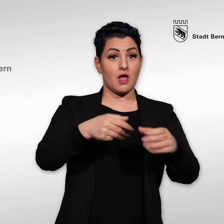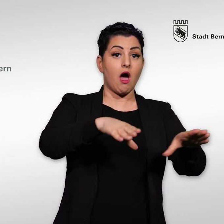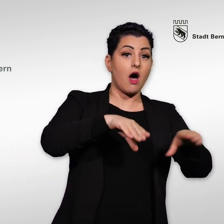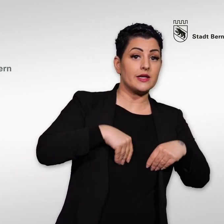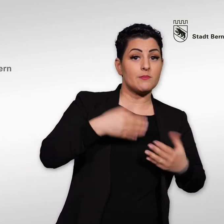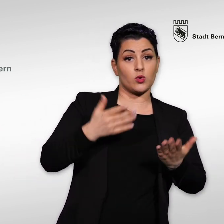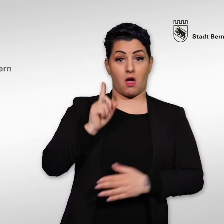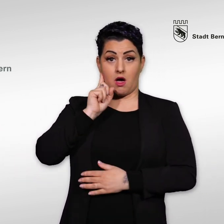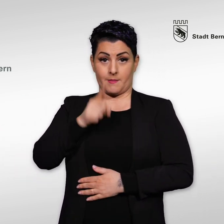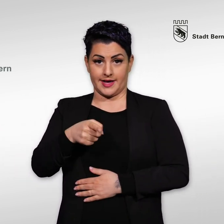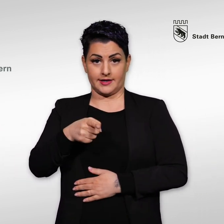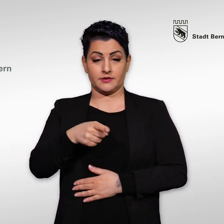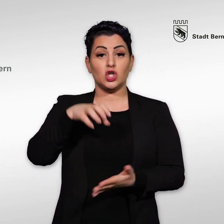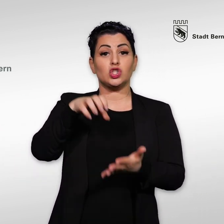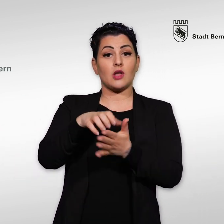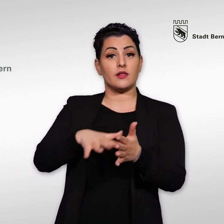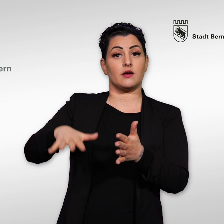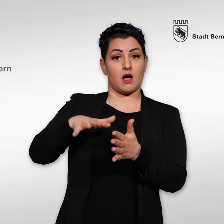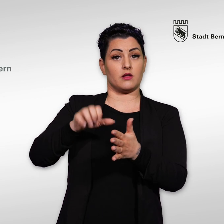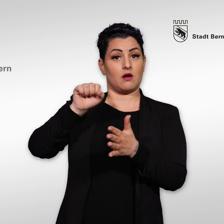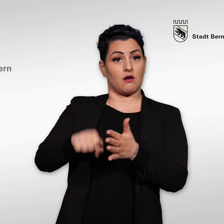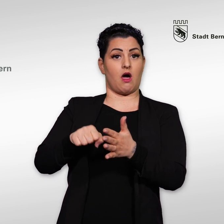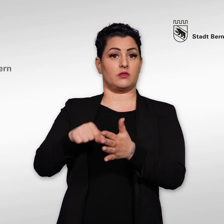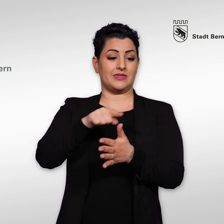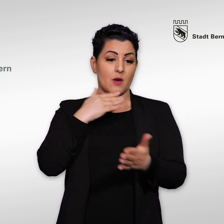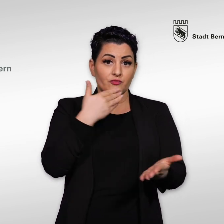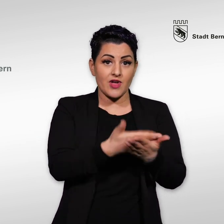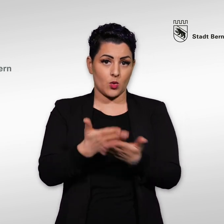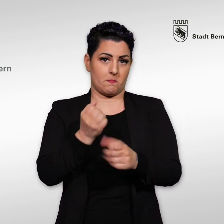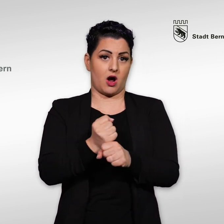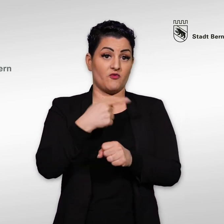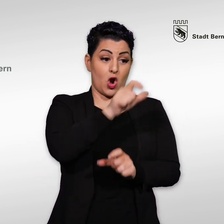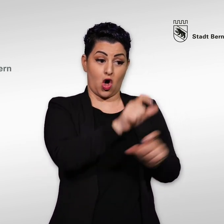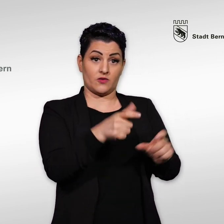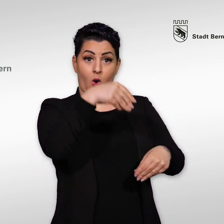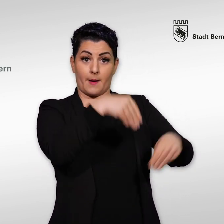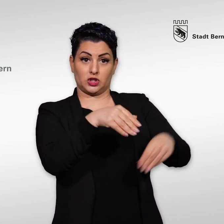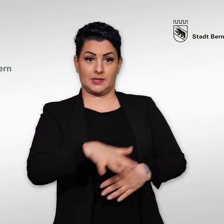Der Stadtrat kann den Stimmberechtigten die Initiative zur Annahme oder zur Ablehnung empfehlen.